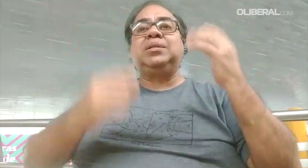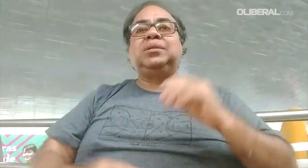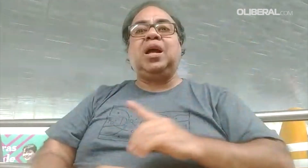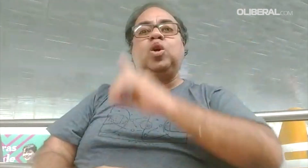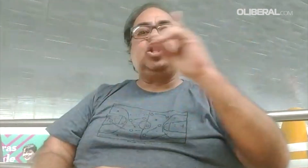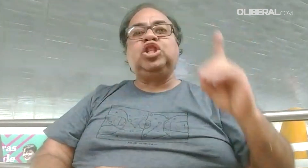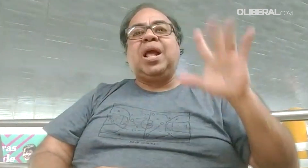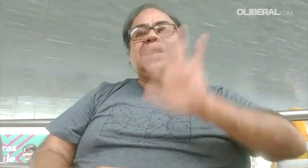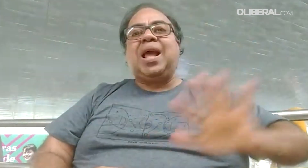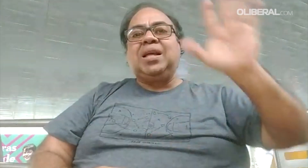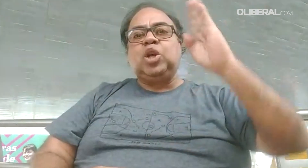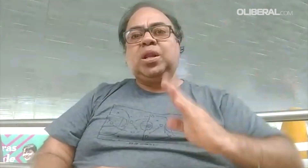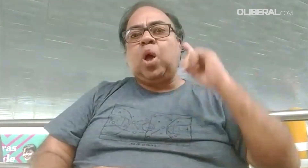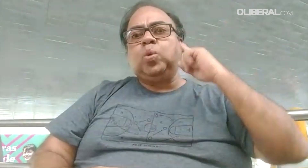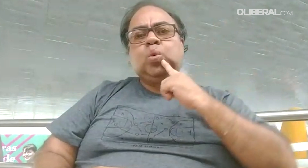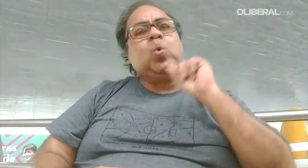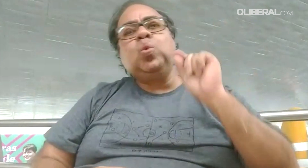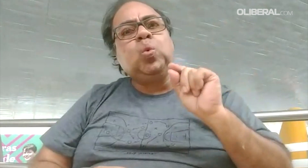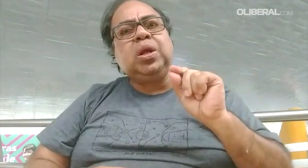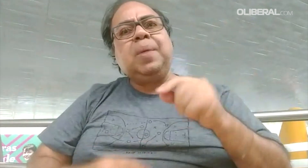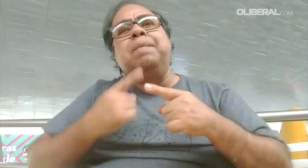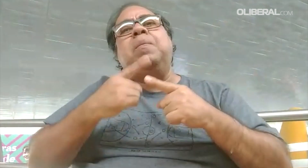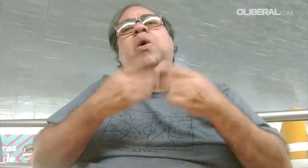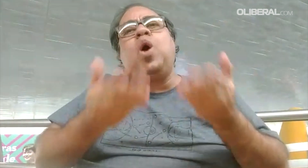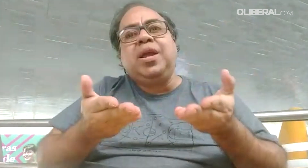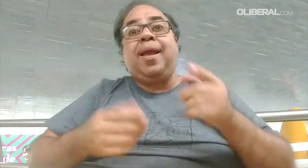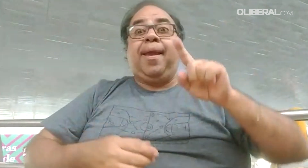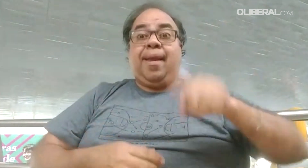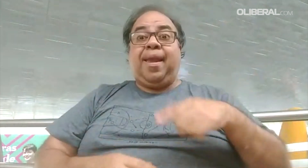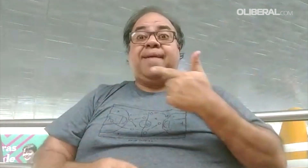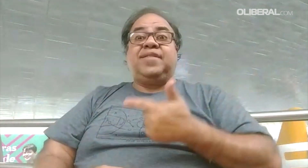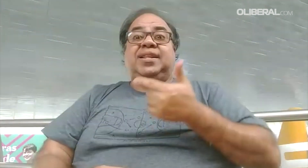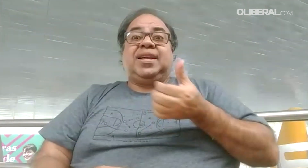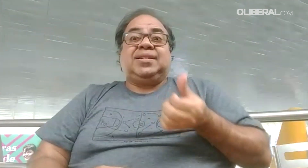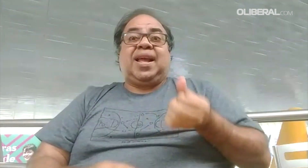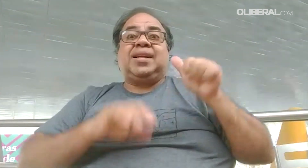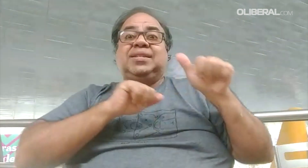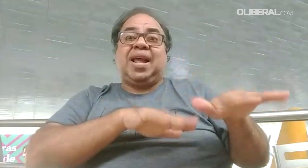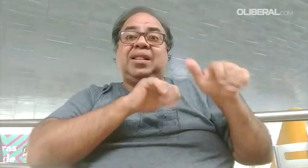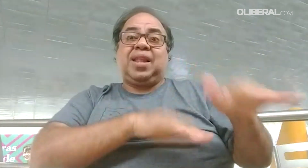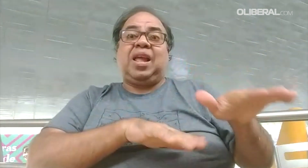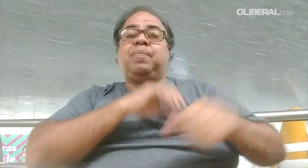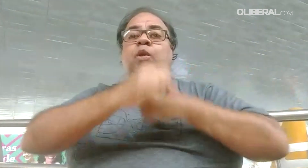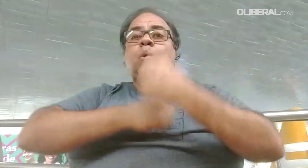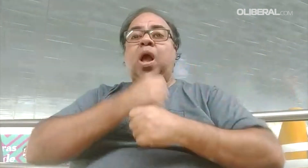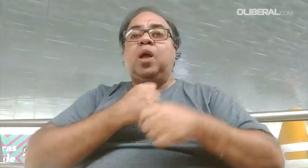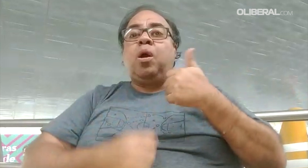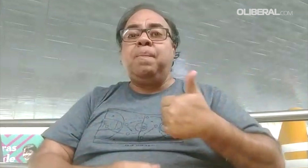setembro, o dia 26 de setembro, é o Dia do Surdo, em 1857, foi criada a primeira escola de surdos lá no Rio